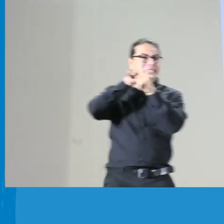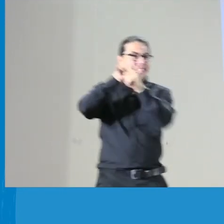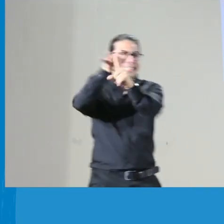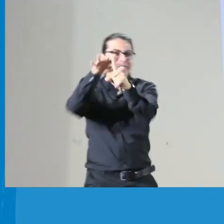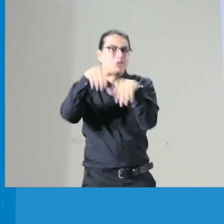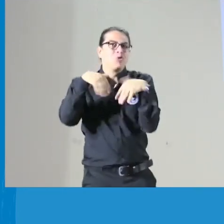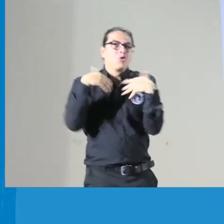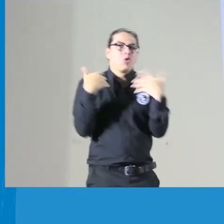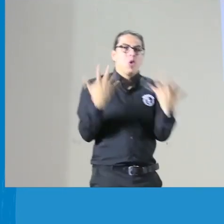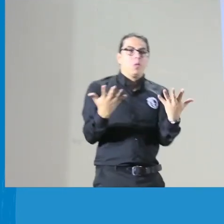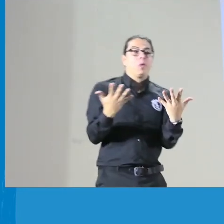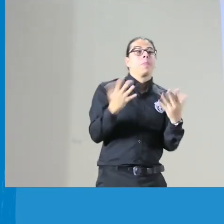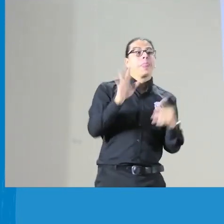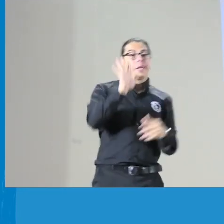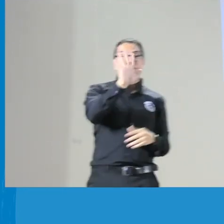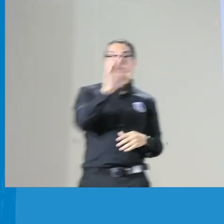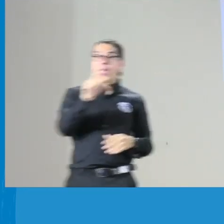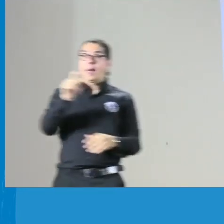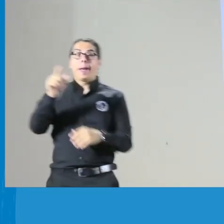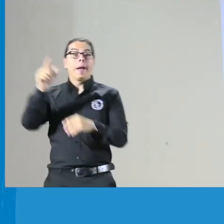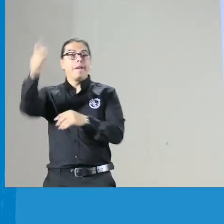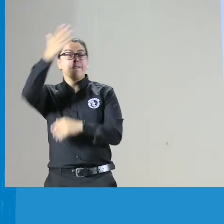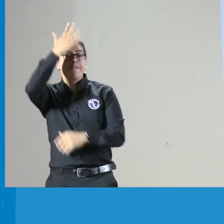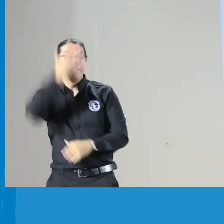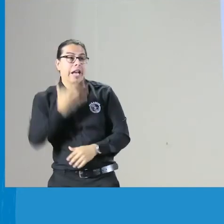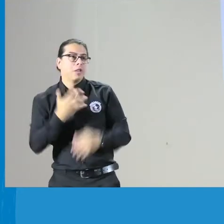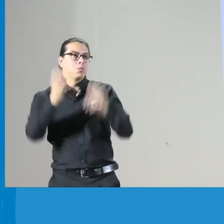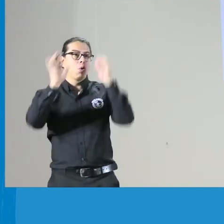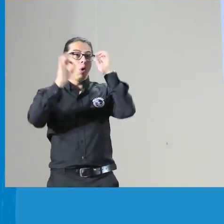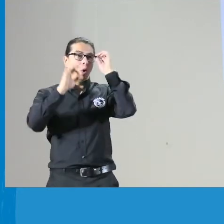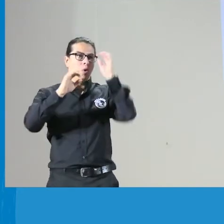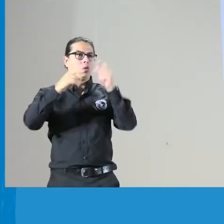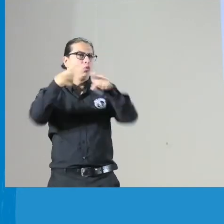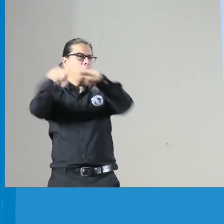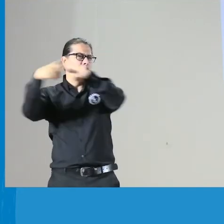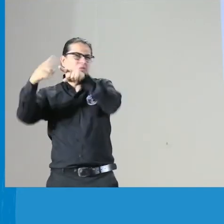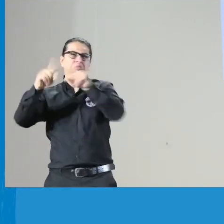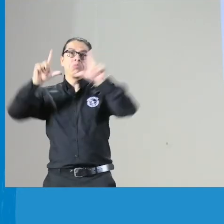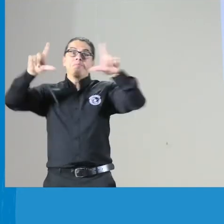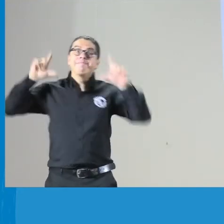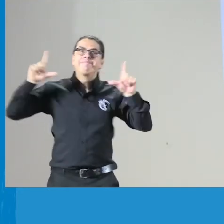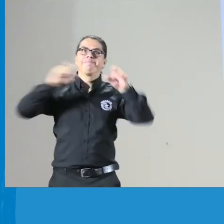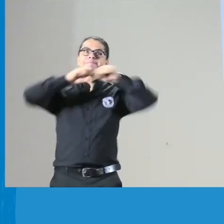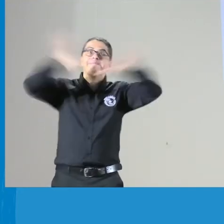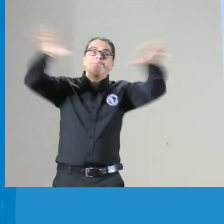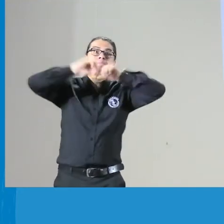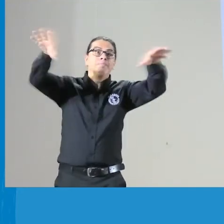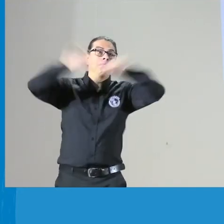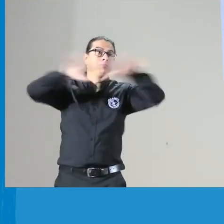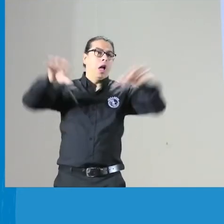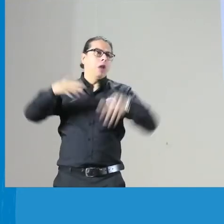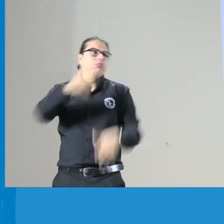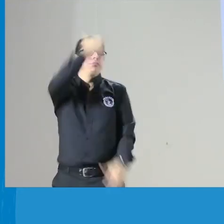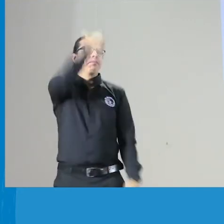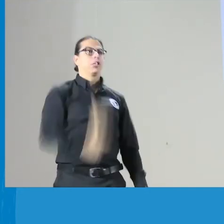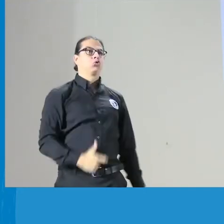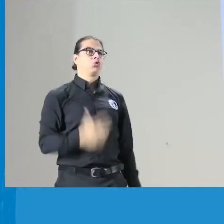empezamos hablando acerca de cómo las organizaciones hacen esa decidencia. En Facebook o en otras redes sociales